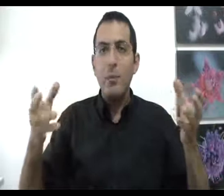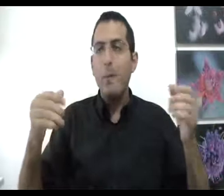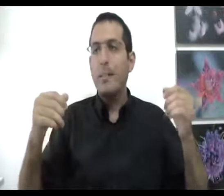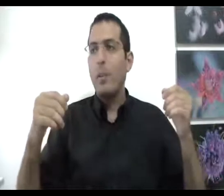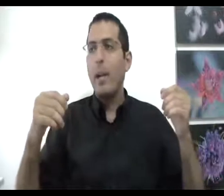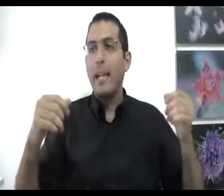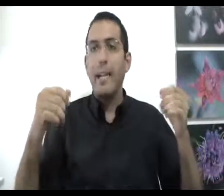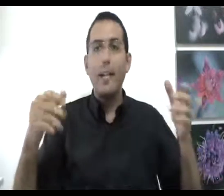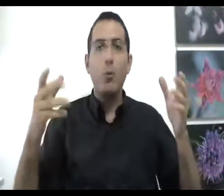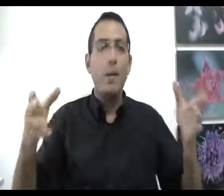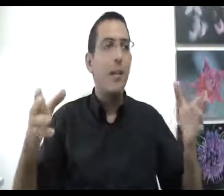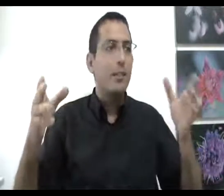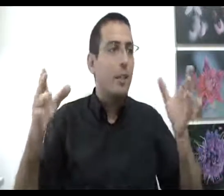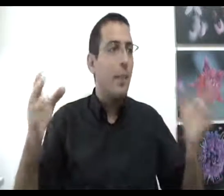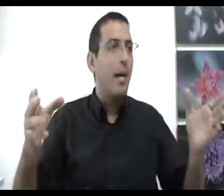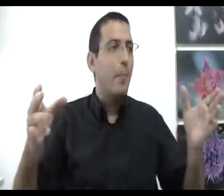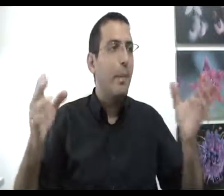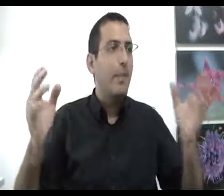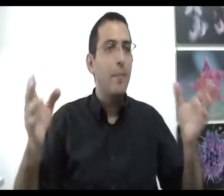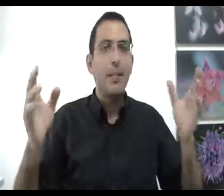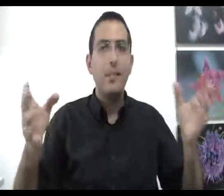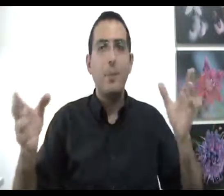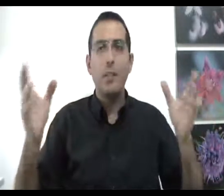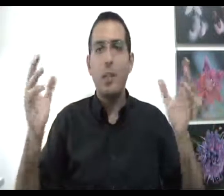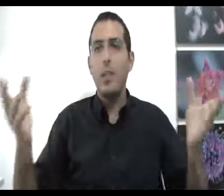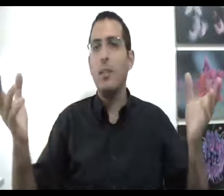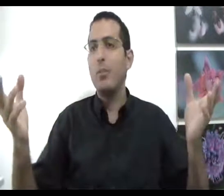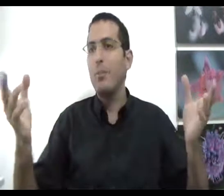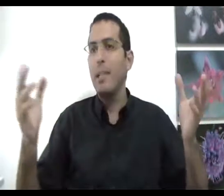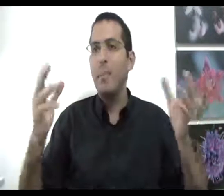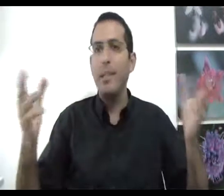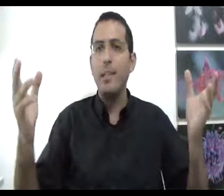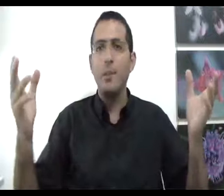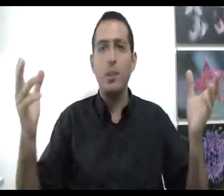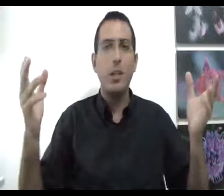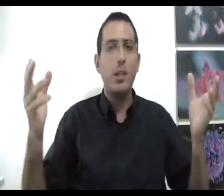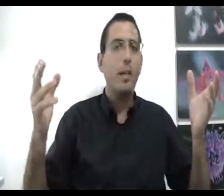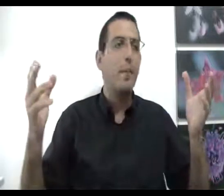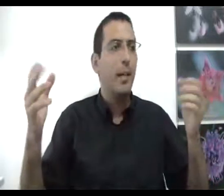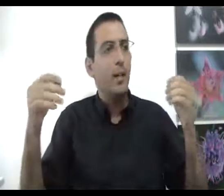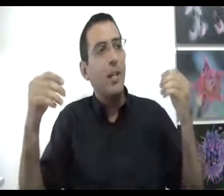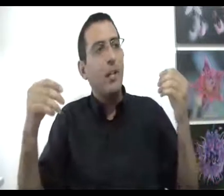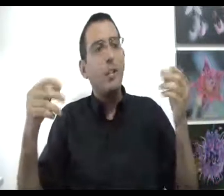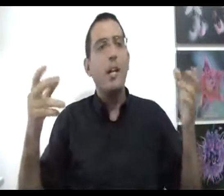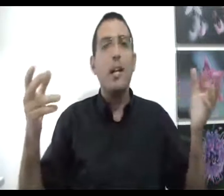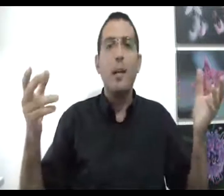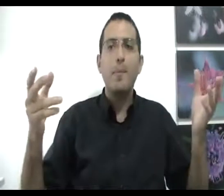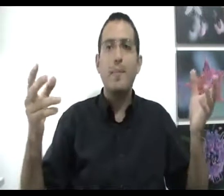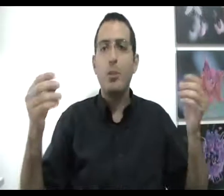דוגמה לצורך חילה. נגיד לדוגמה שבא בן אדם מתייעץ בנושא של חרדות. בן אדם בא מתייעץ בנושא של חרדות, בן אדם אומר, יש לי חרדה מאיזה משהו,